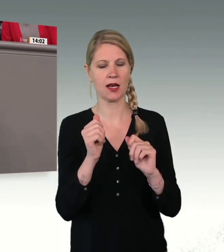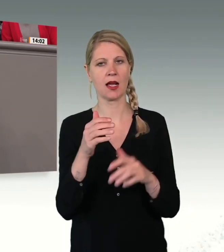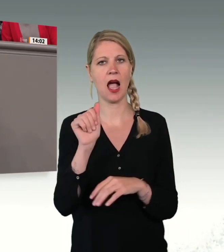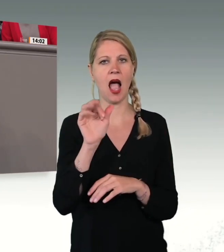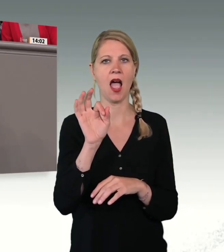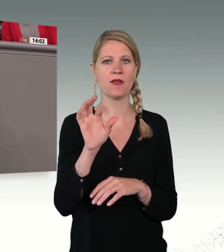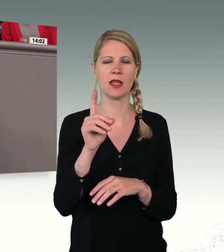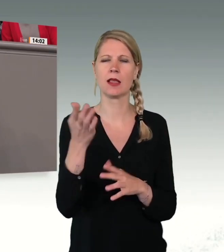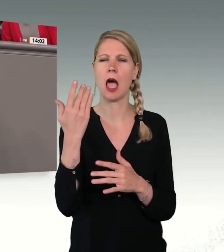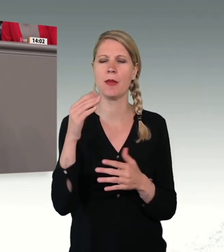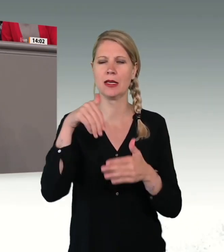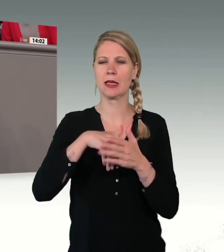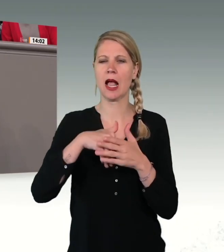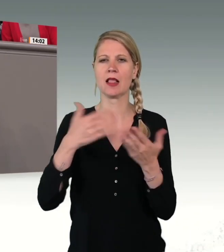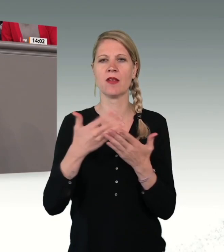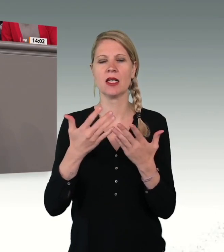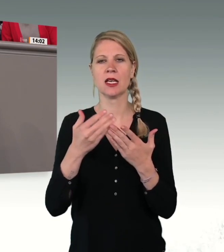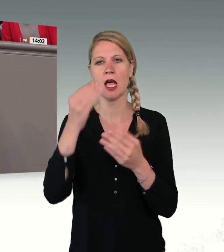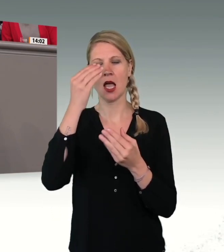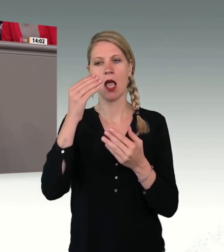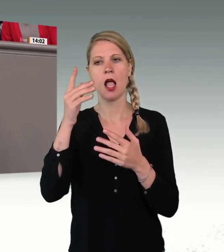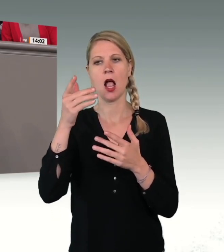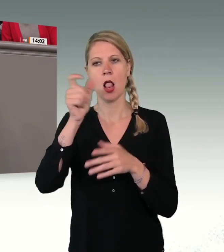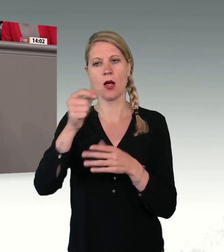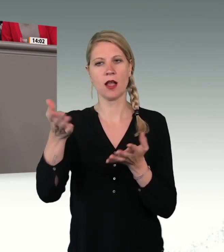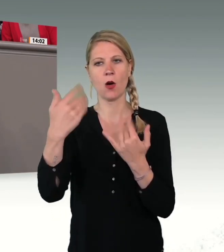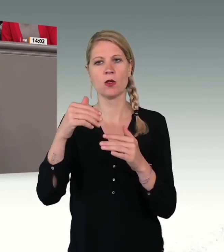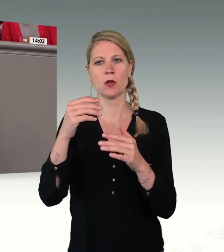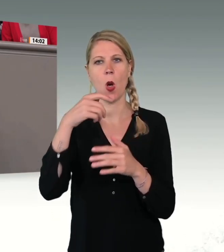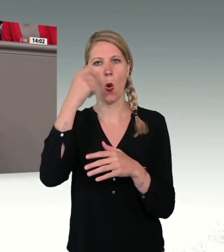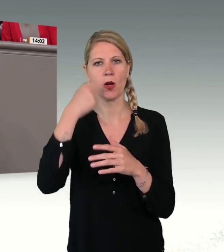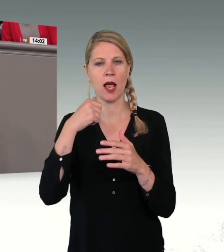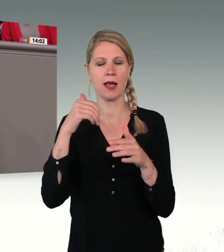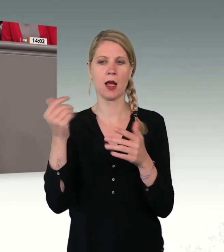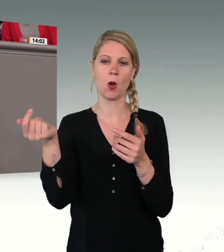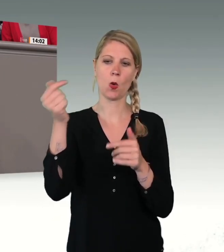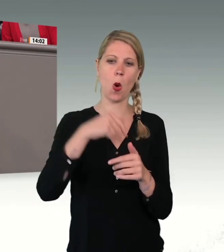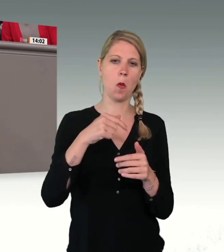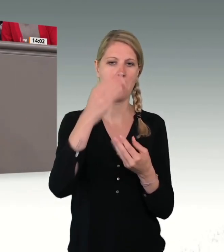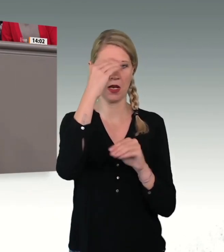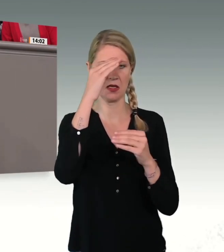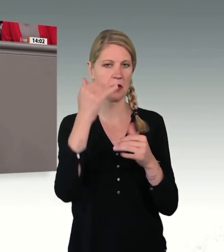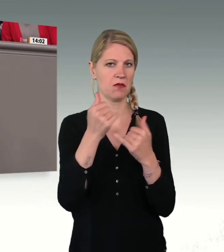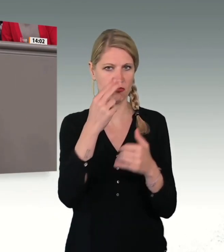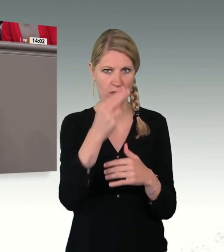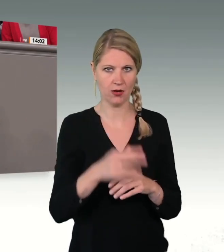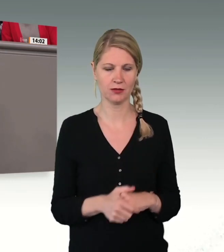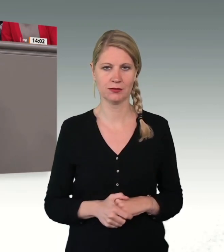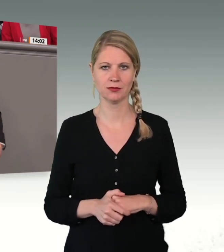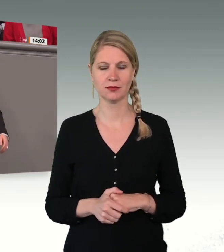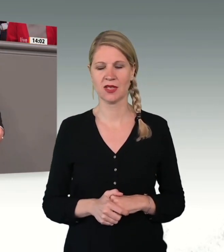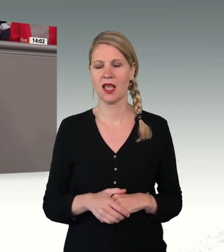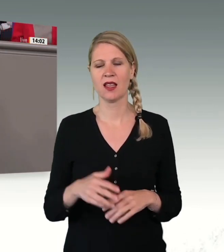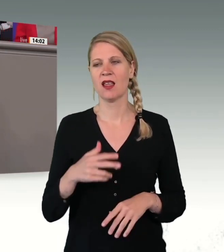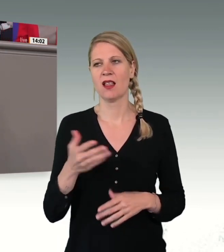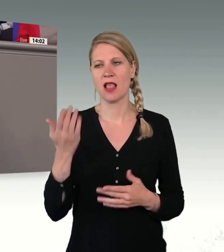der Ukraine zu uns kommen. Wie damals, so ist es auch heute so, dass eigentlich der Antrag der AfD keine Rede wert ist. Es werden